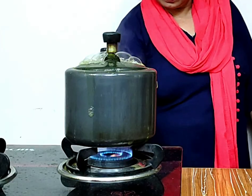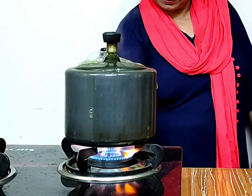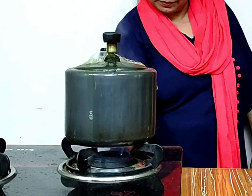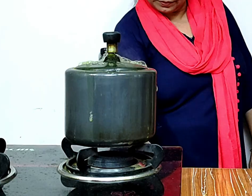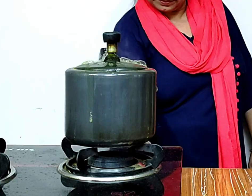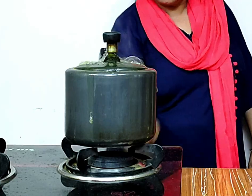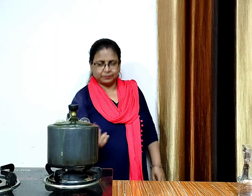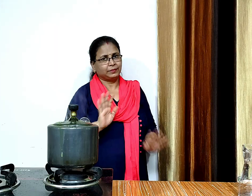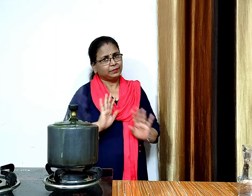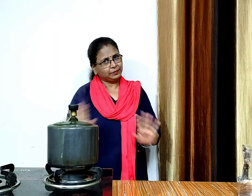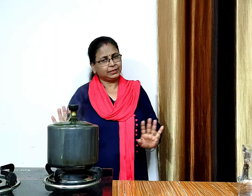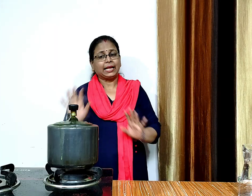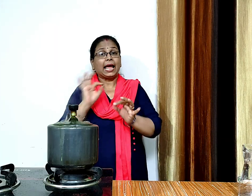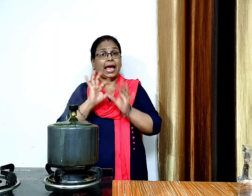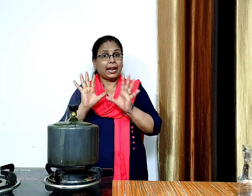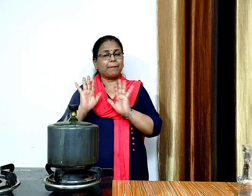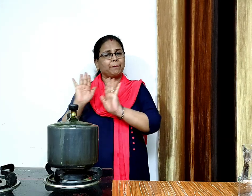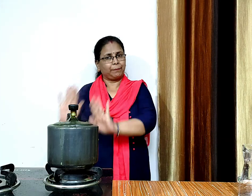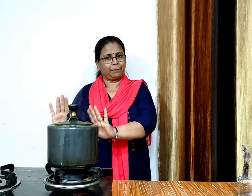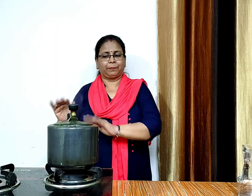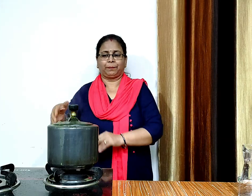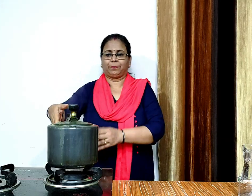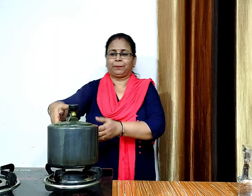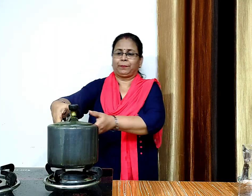गैस ओफ कर देंगे और इसे थोड़ा ठंडा होने देंगे